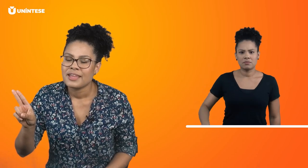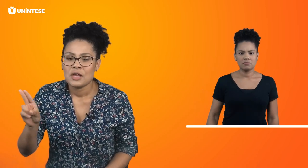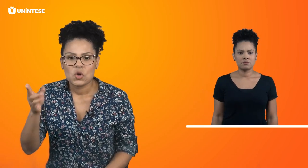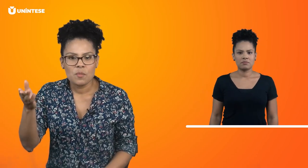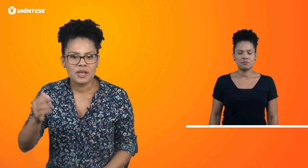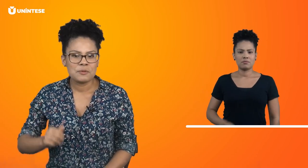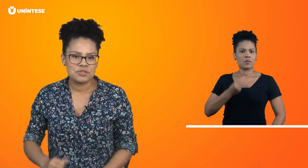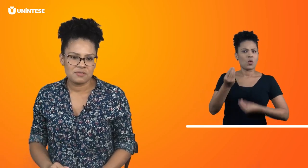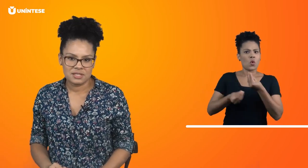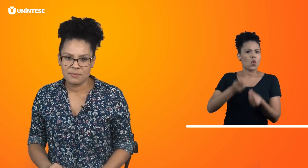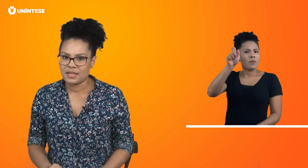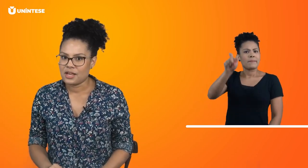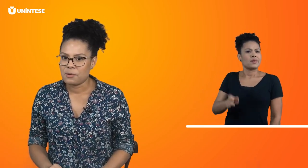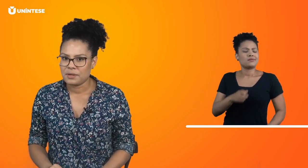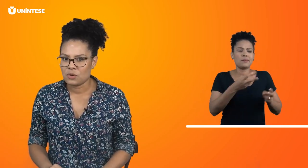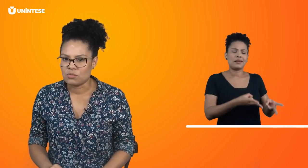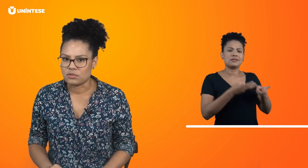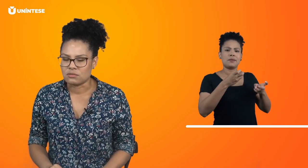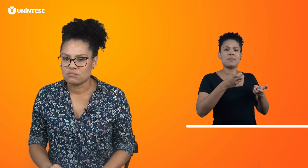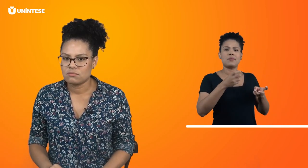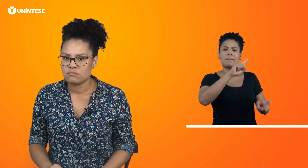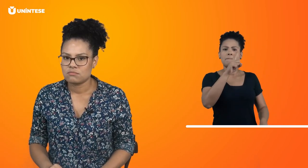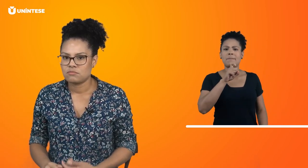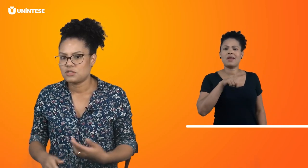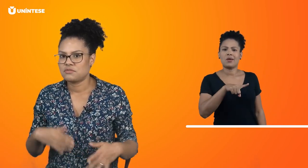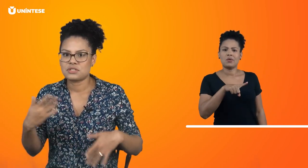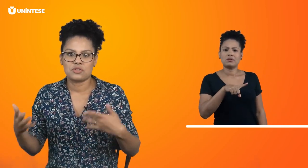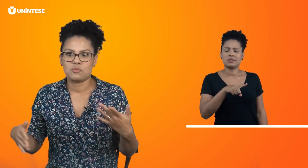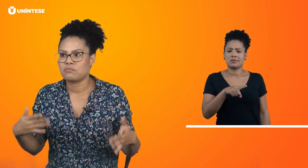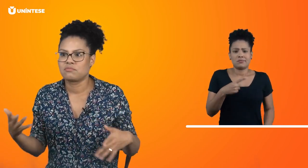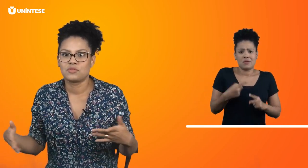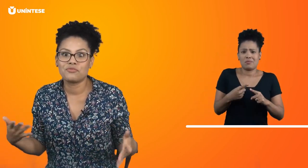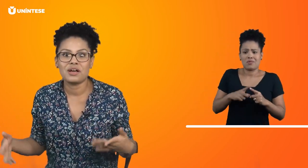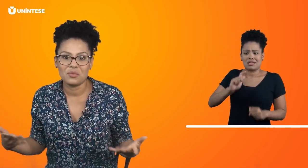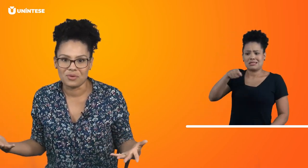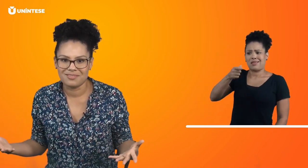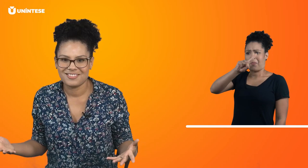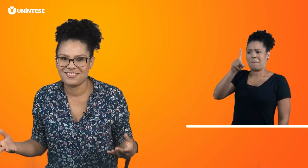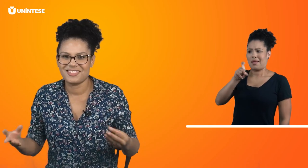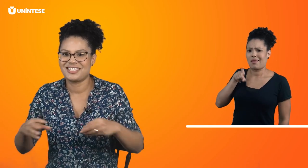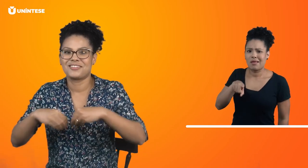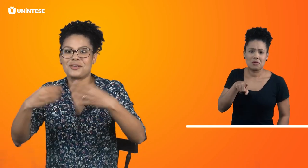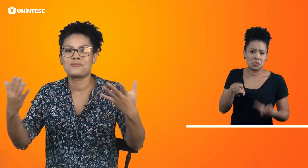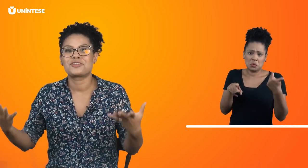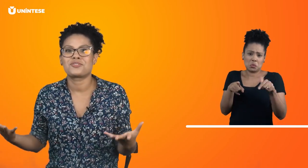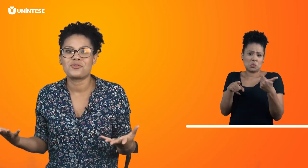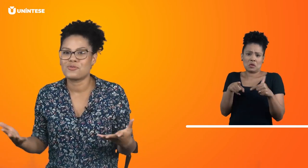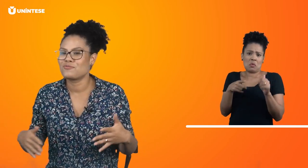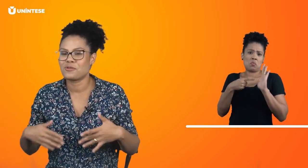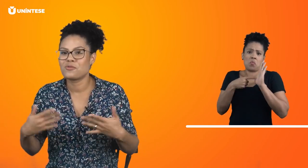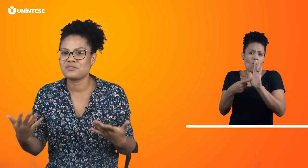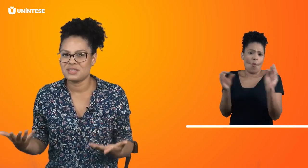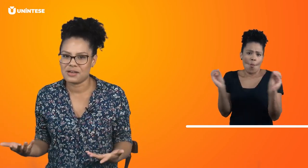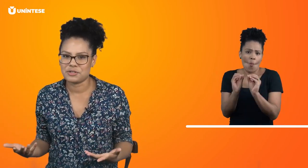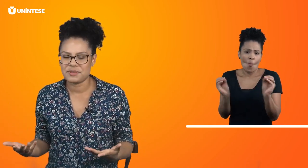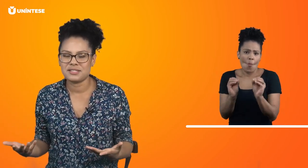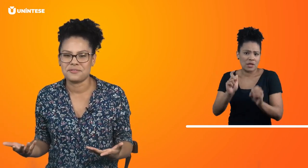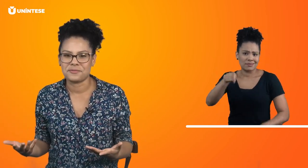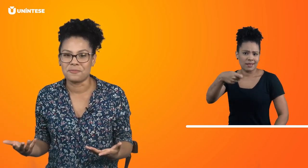Como que a pessoa vai saber que é uma pergunta? Se você não falou, se você não demonstrou com algum sinal específico.